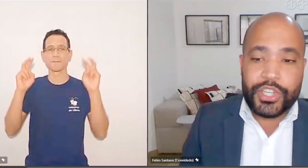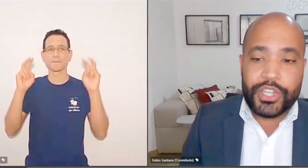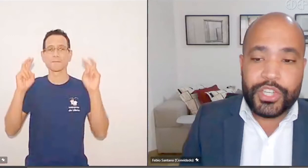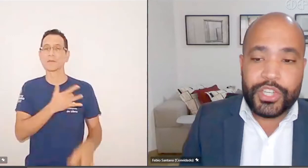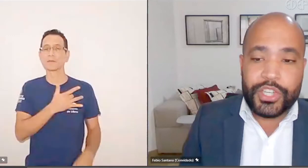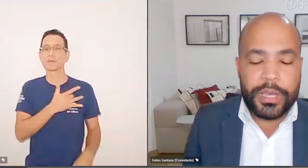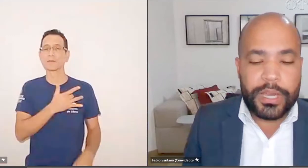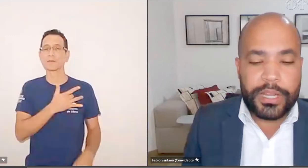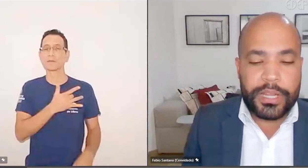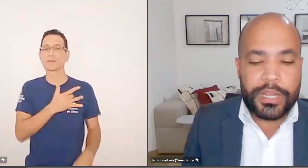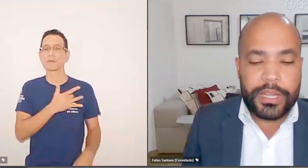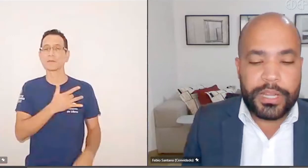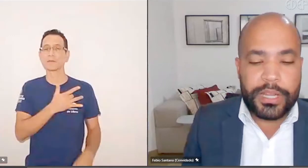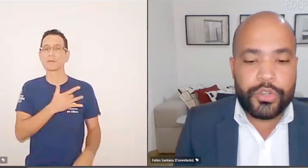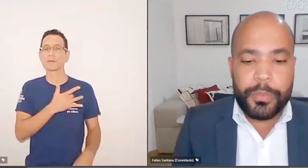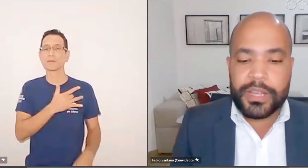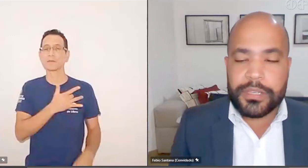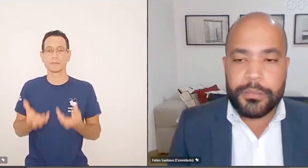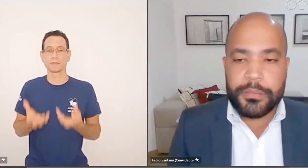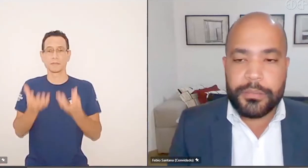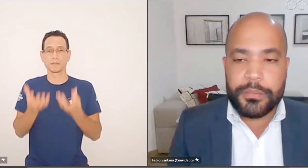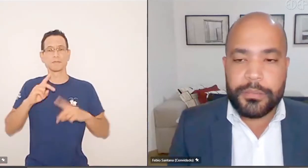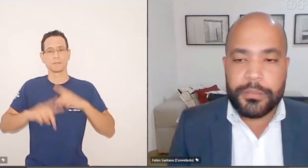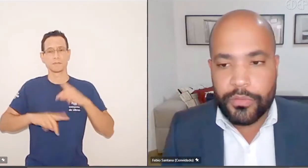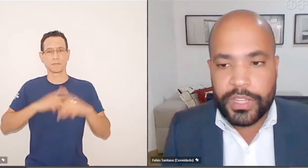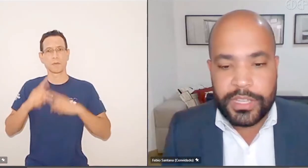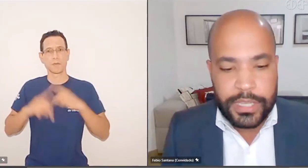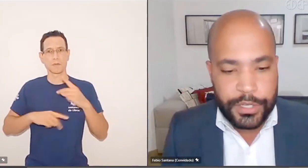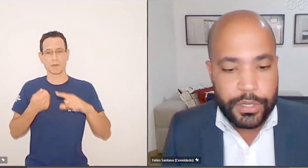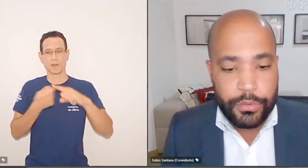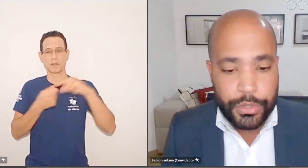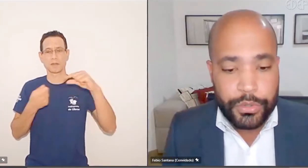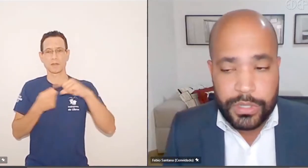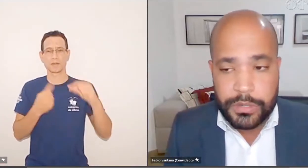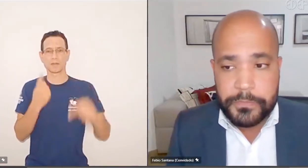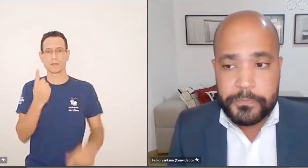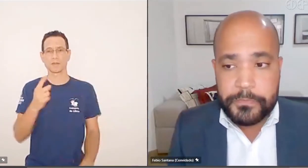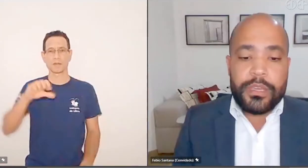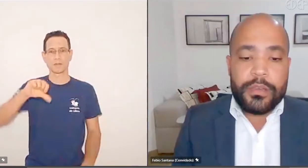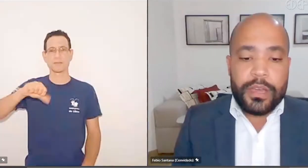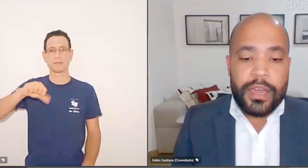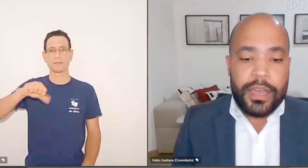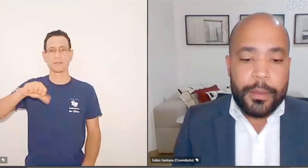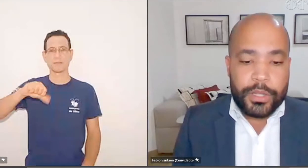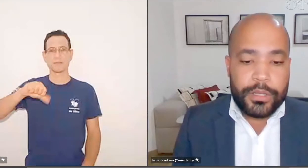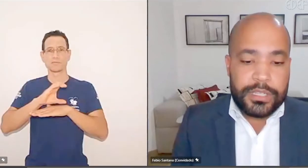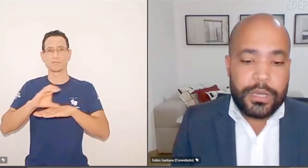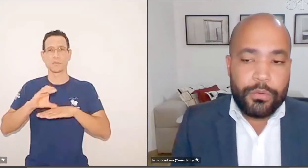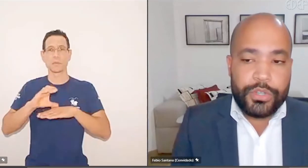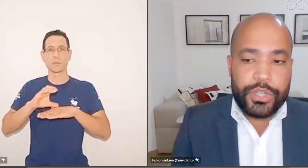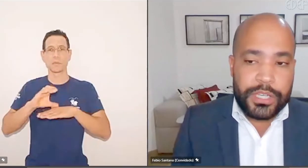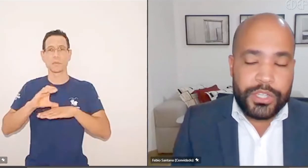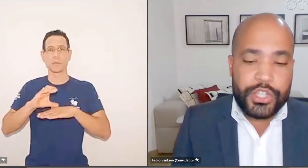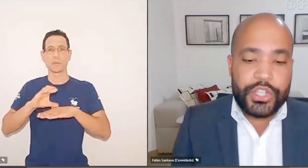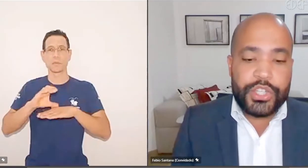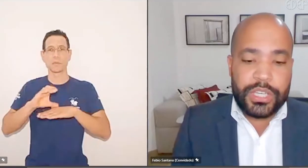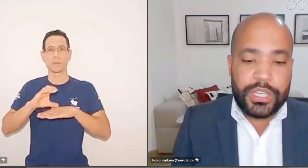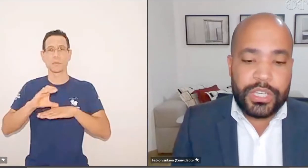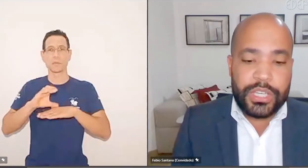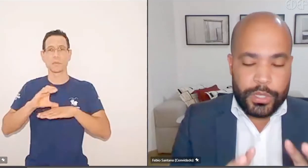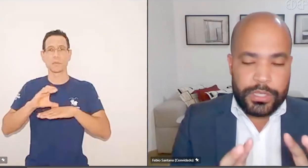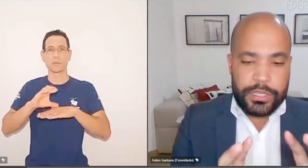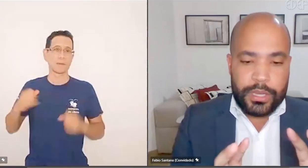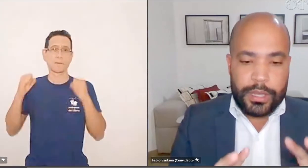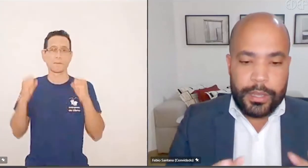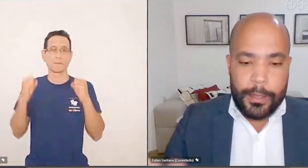uma atividade de relevância pública, né, prevê isso expressamente o artigo 197 da Constituição, e, portanto, a saúde, ela pode ser